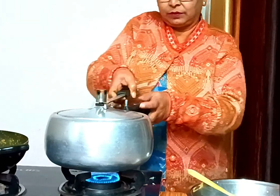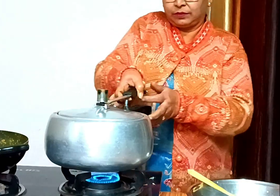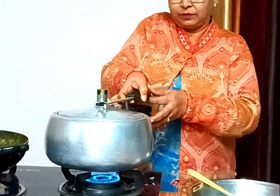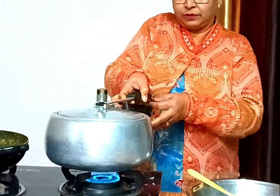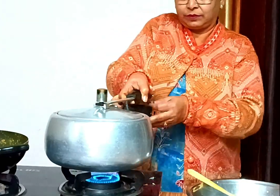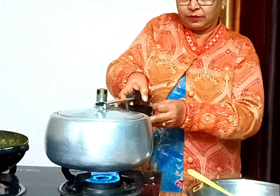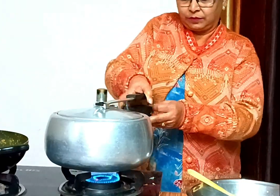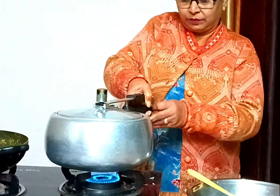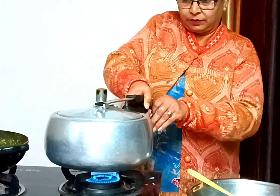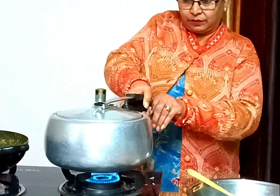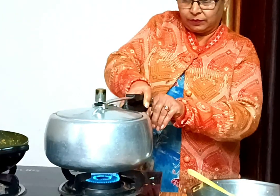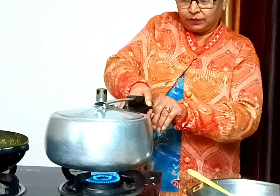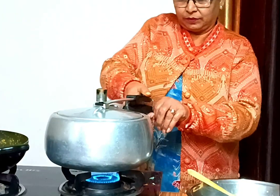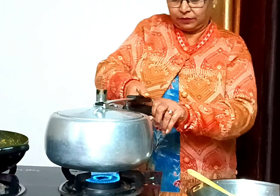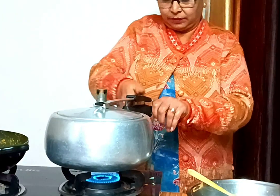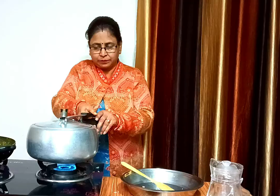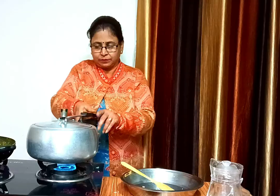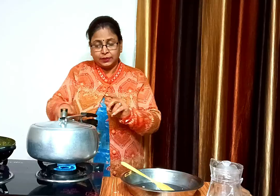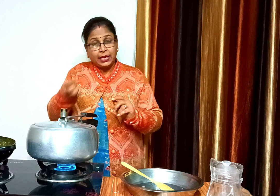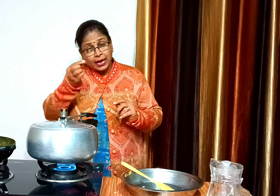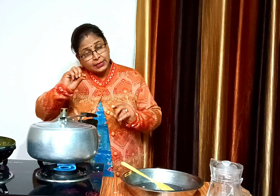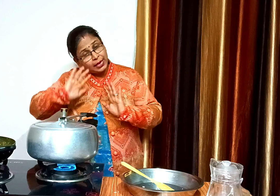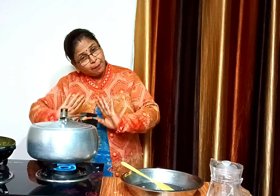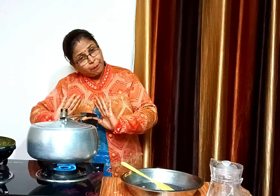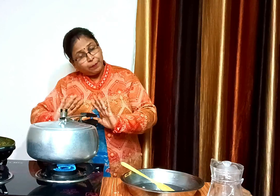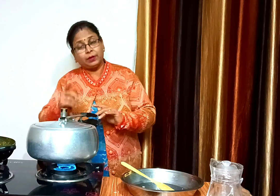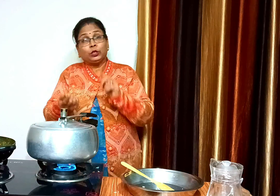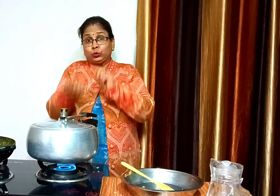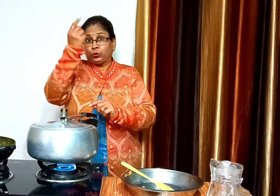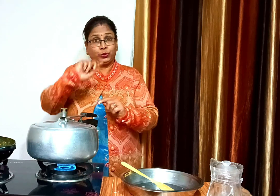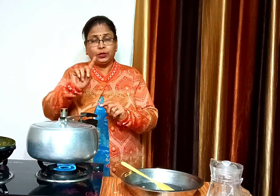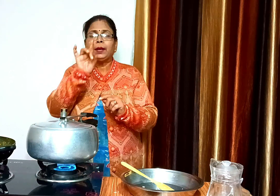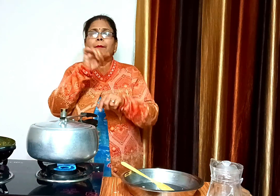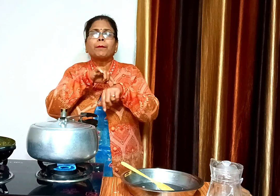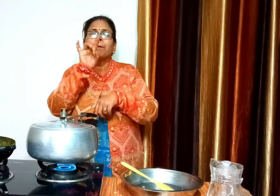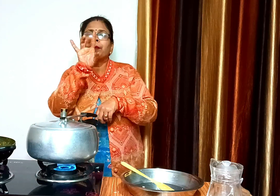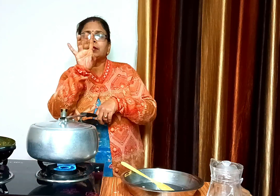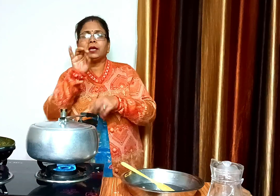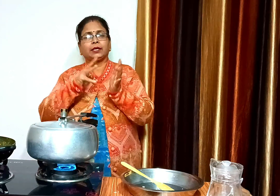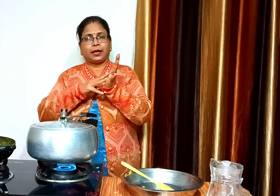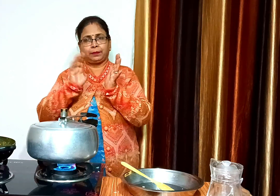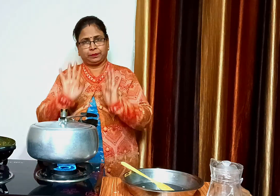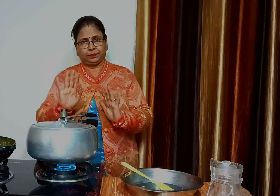कुकर को बंद कर देंगे और धीमी गेस पर 15 मिट के लिए पकने देंगे हम इसमें एक भी सीटी नहीं देनी है